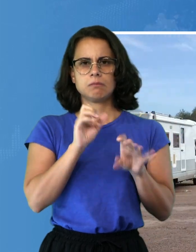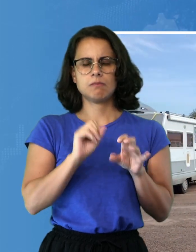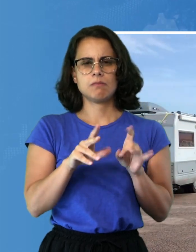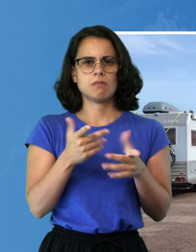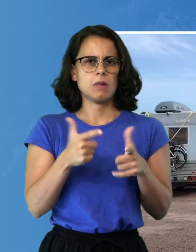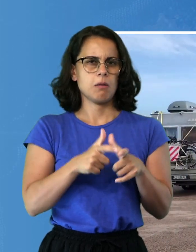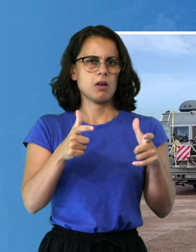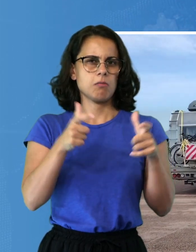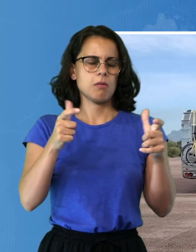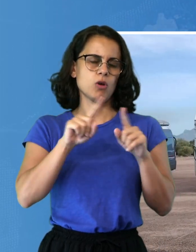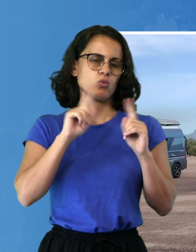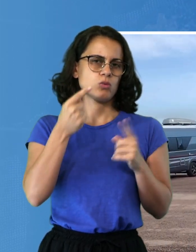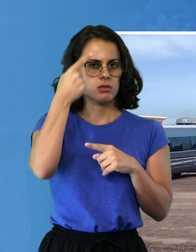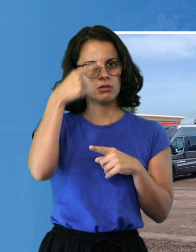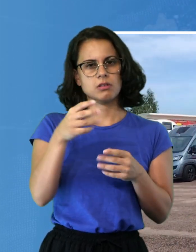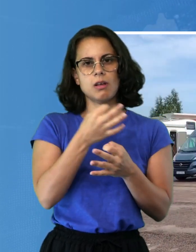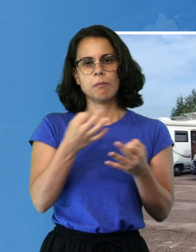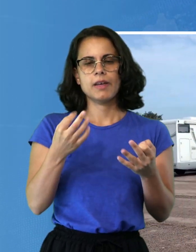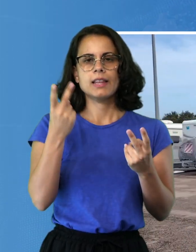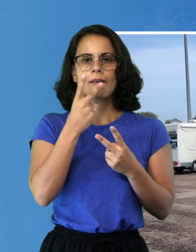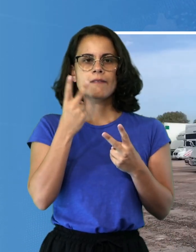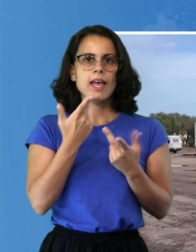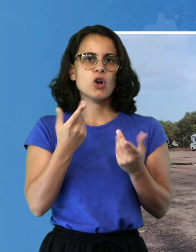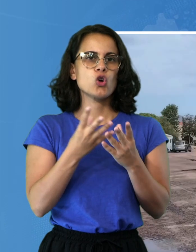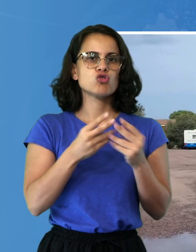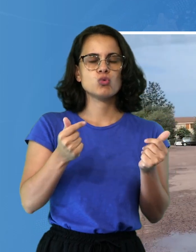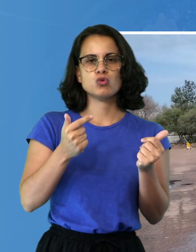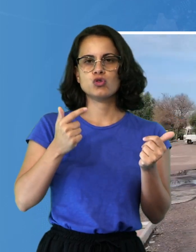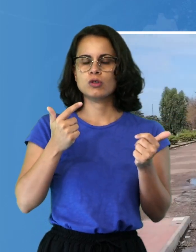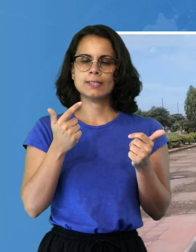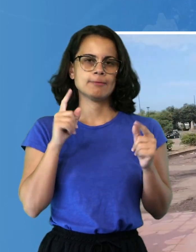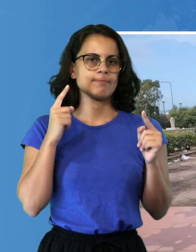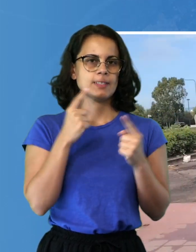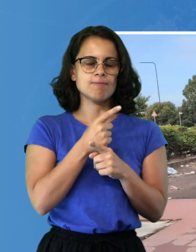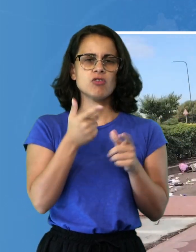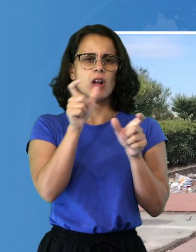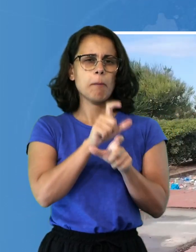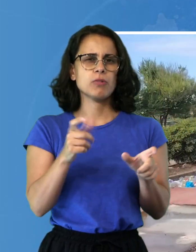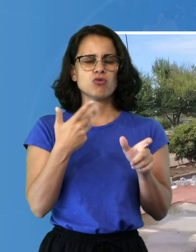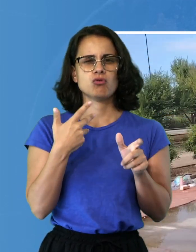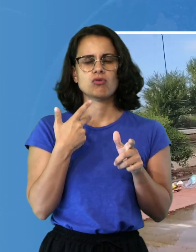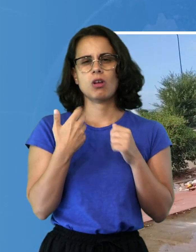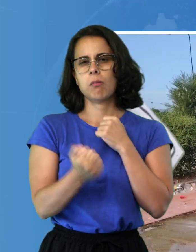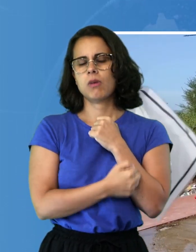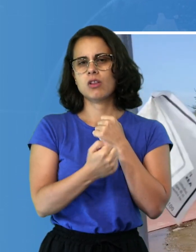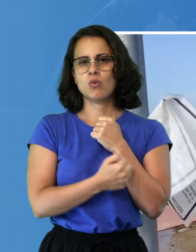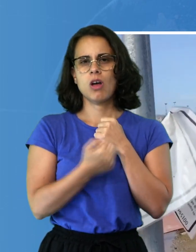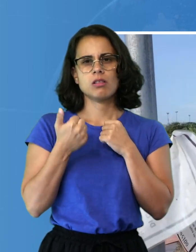ma che evidentemente non si riesce a contrastare. Il popolo degli incivili che rigurgita immondizie in ogni anfratto e parcheggio ignora i